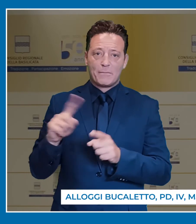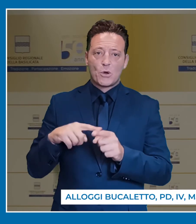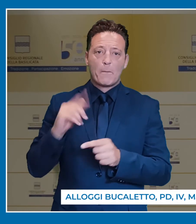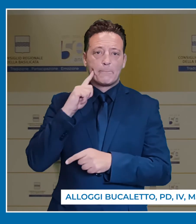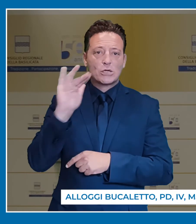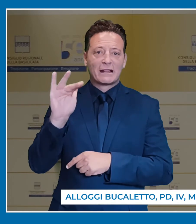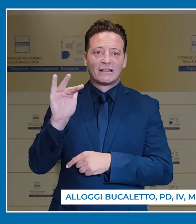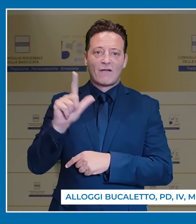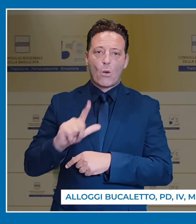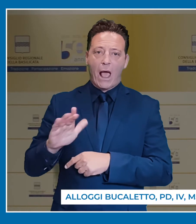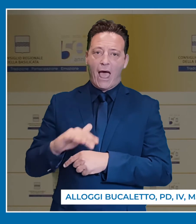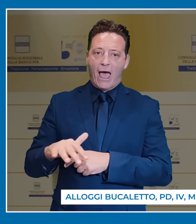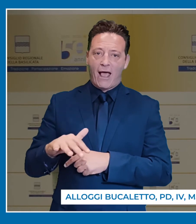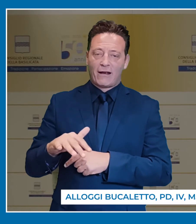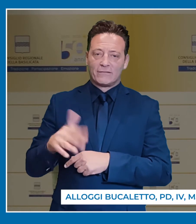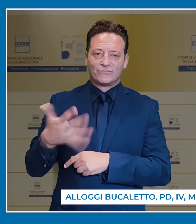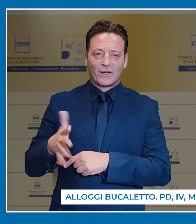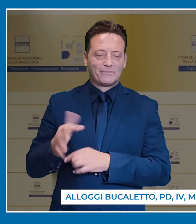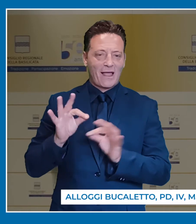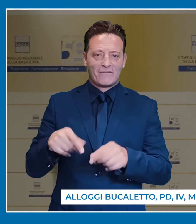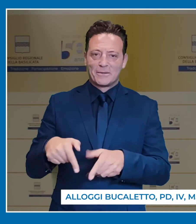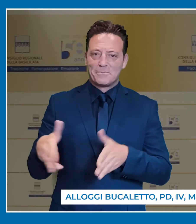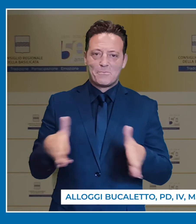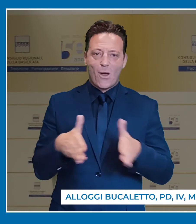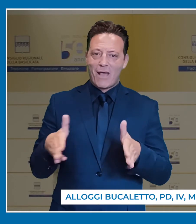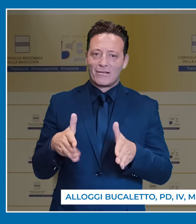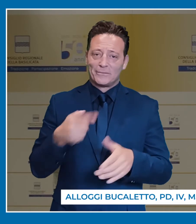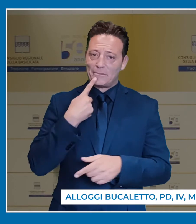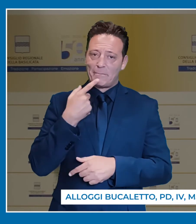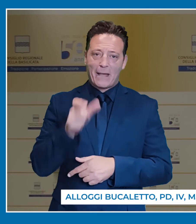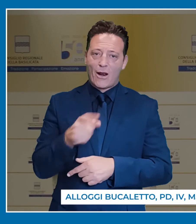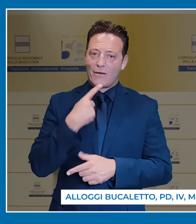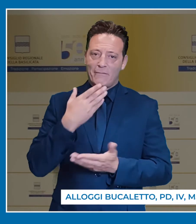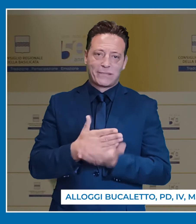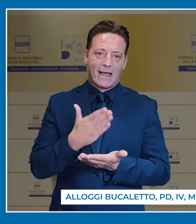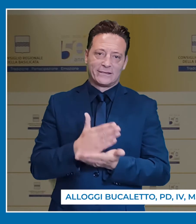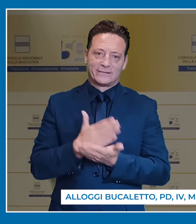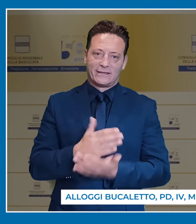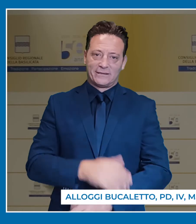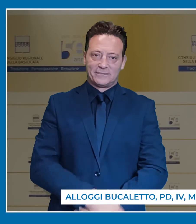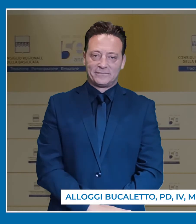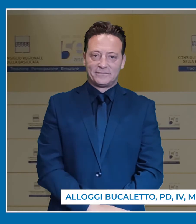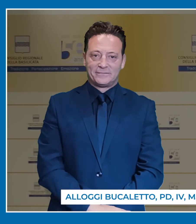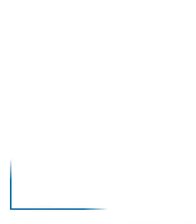Stelle e Prospettive Lucane, è arrivato il momento di mettere la parola a fine.